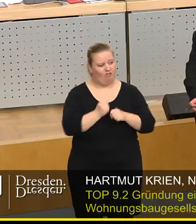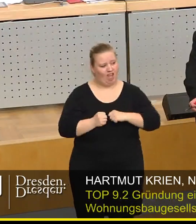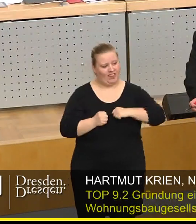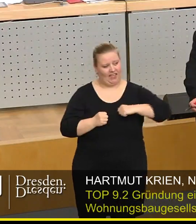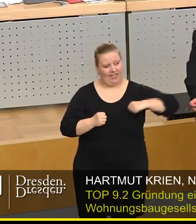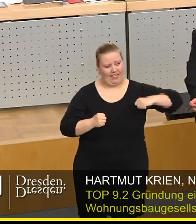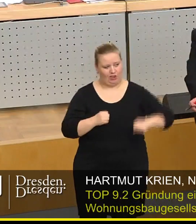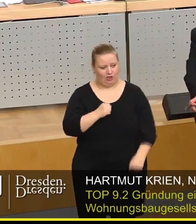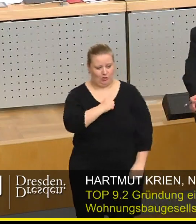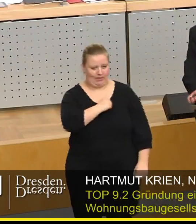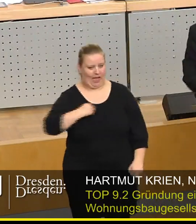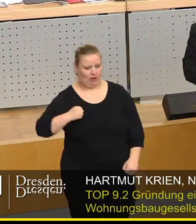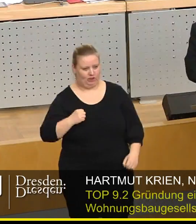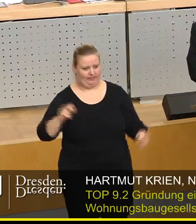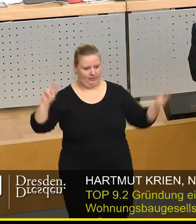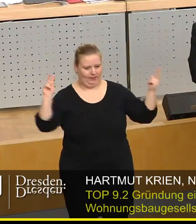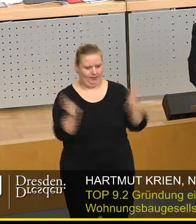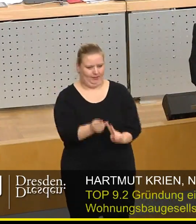angeschossen werden, sonst weicht es nämlich aus.